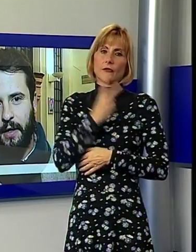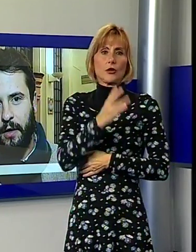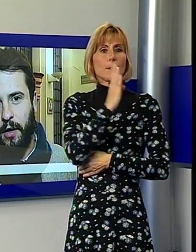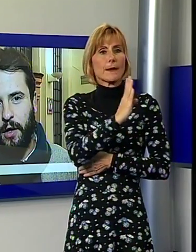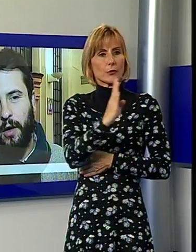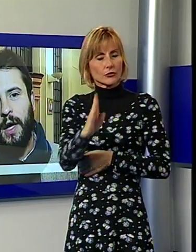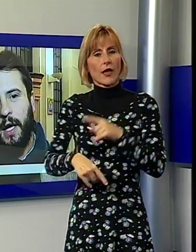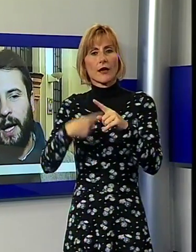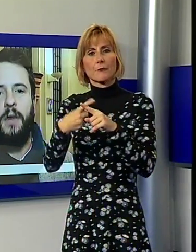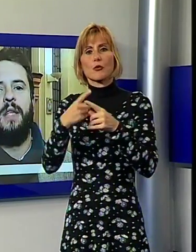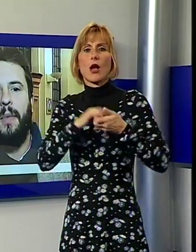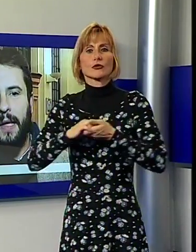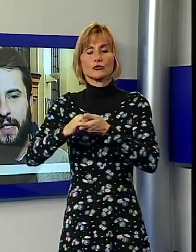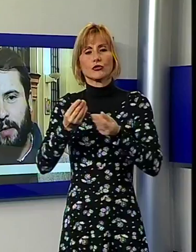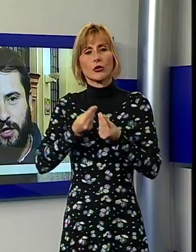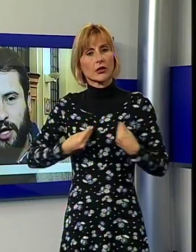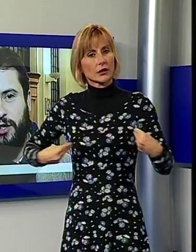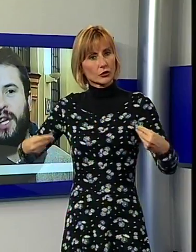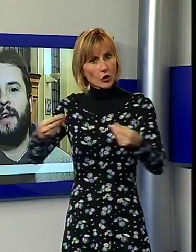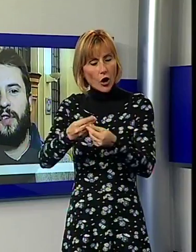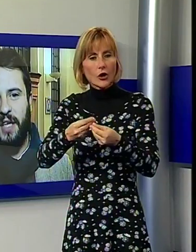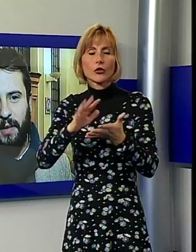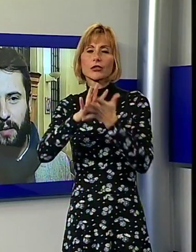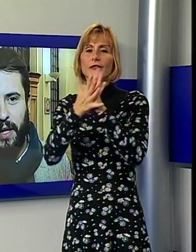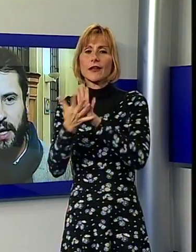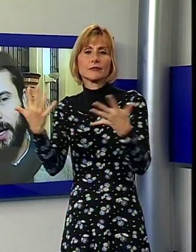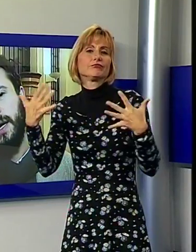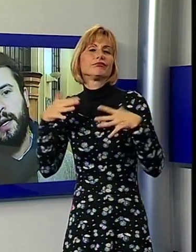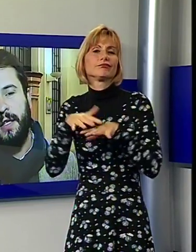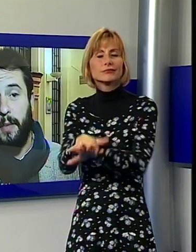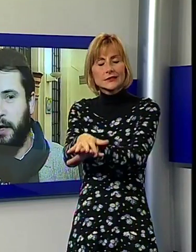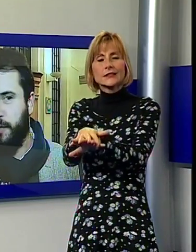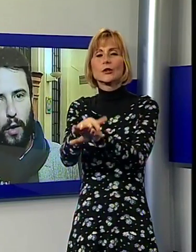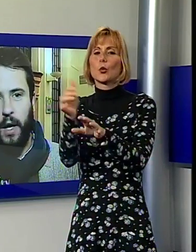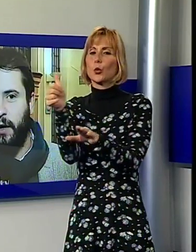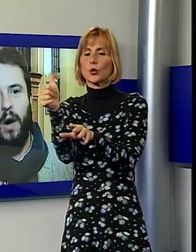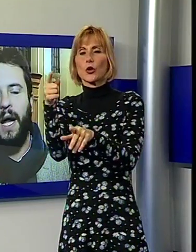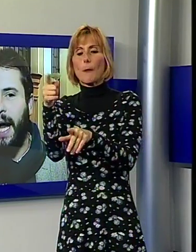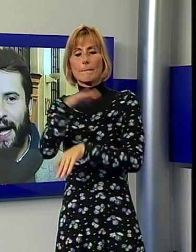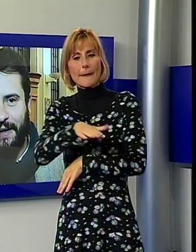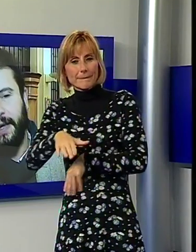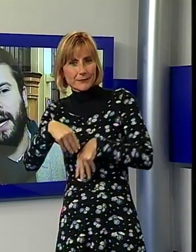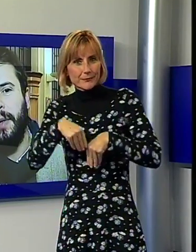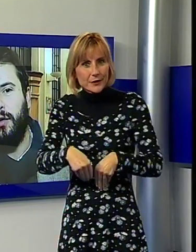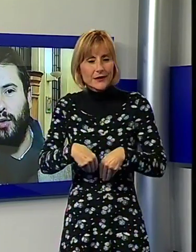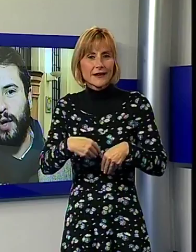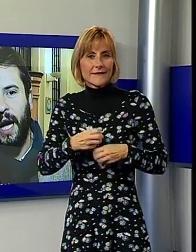territorio crea questa bellissima sinergia che fa sì che i bambini si predispongano all'arte, alla pittura,